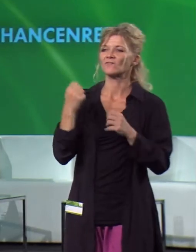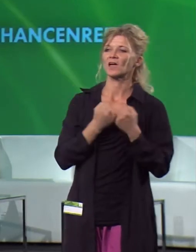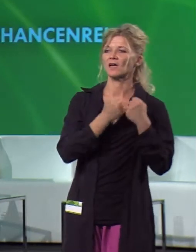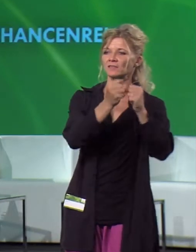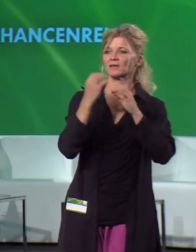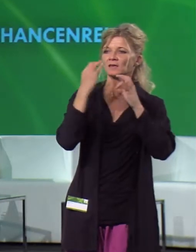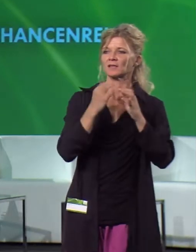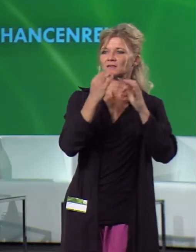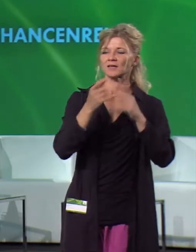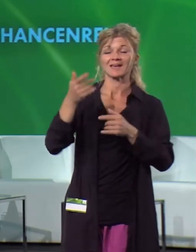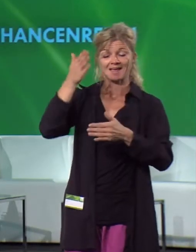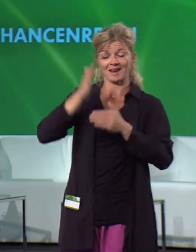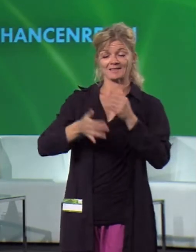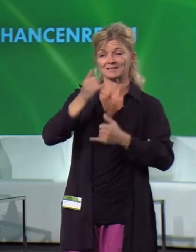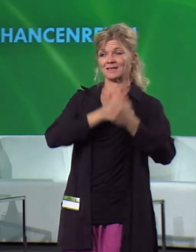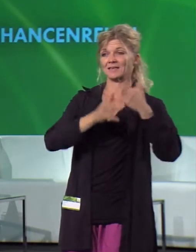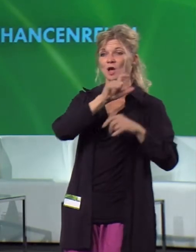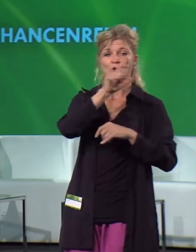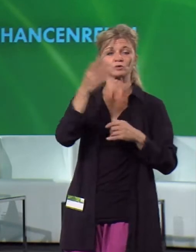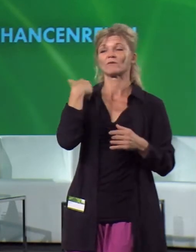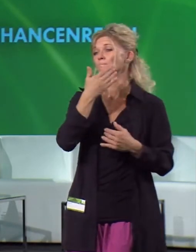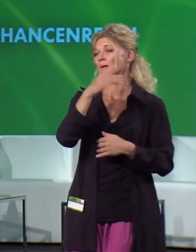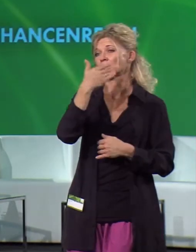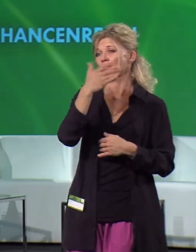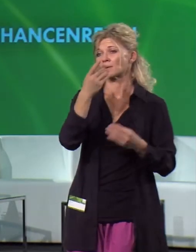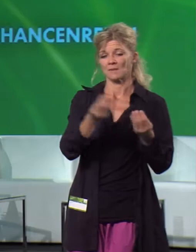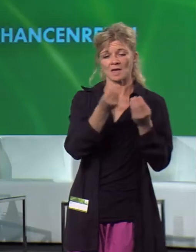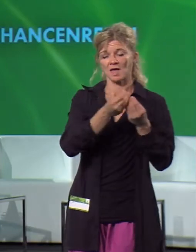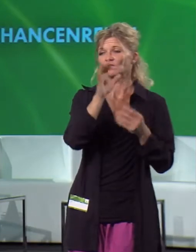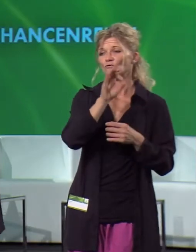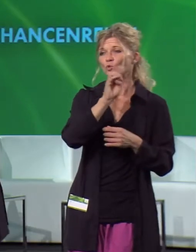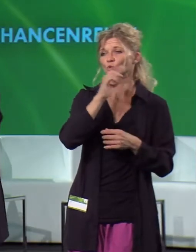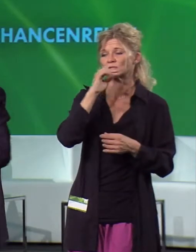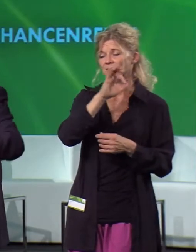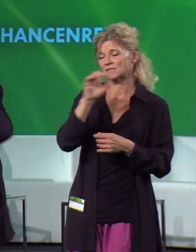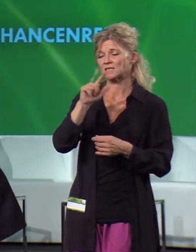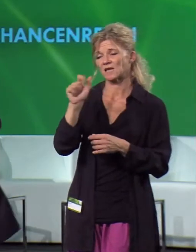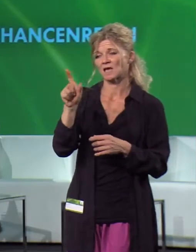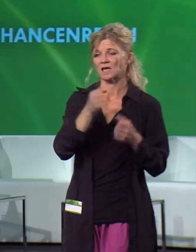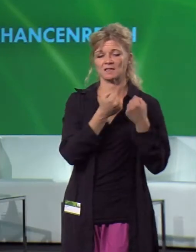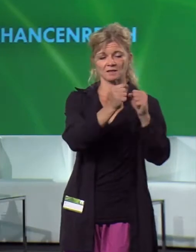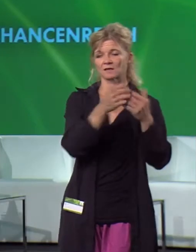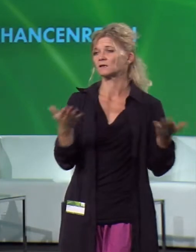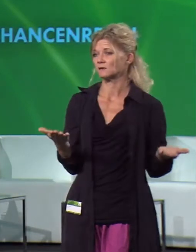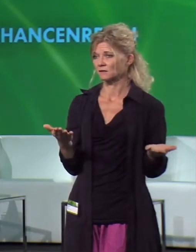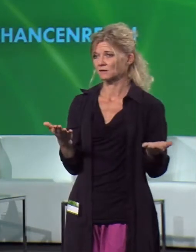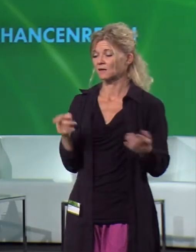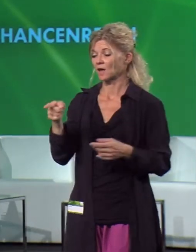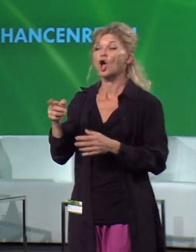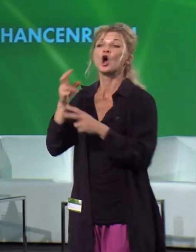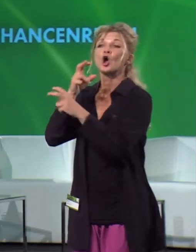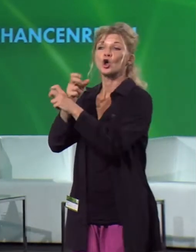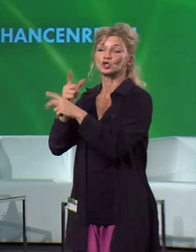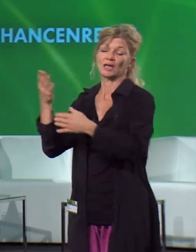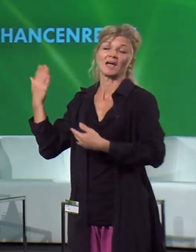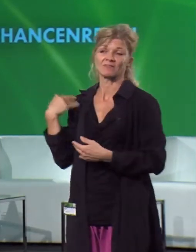weltweit mehr und mehr die fossile Energie geworden und in etwa 30 Ländern die Atomenergie. In Österreich wurde der letzte Schritt durch